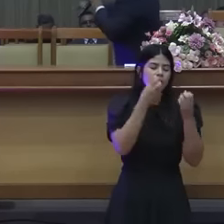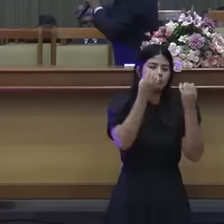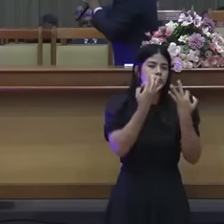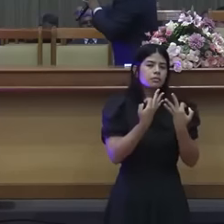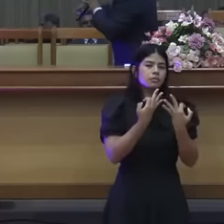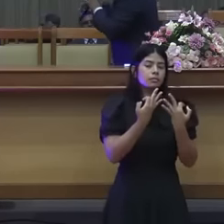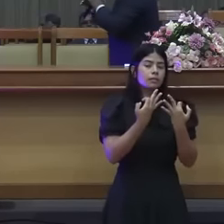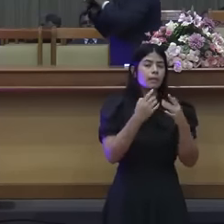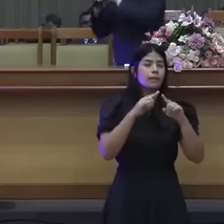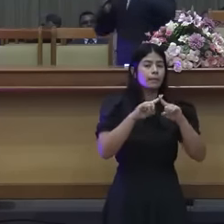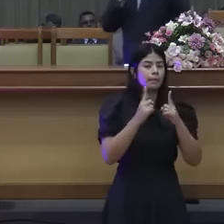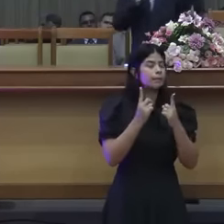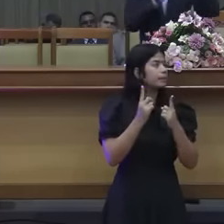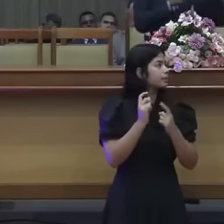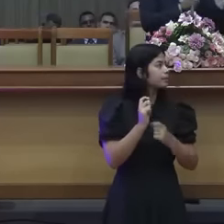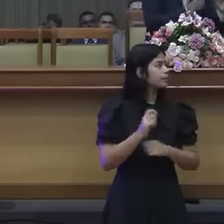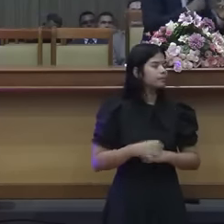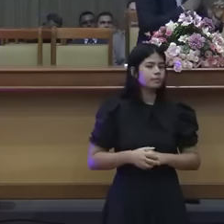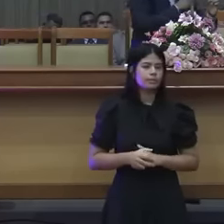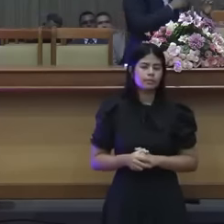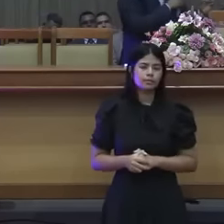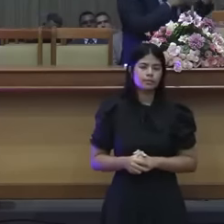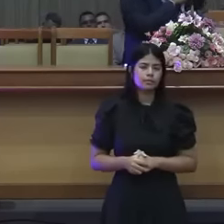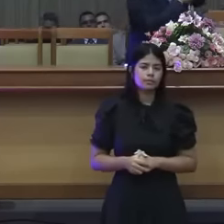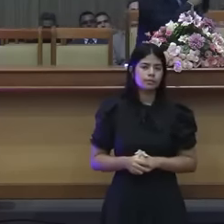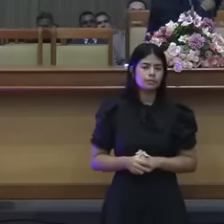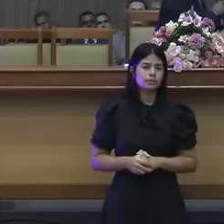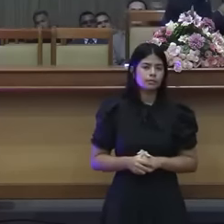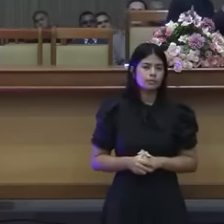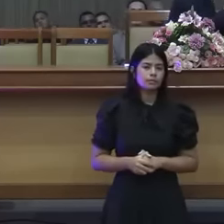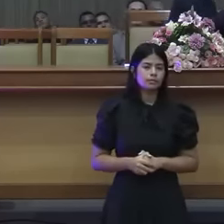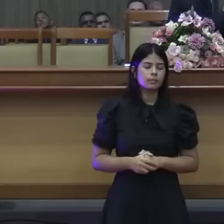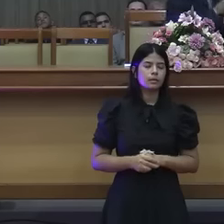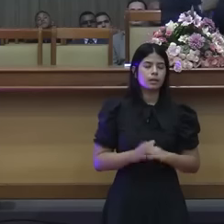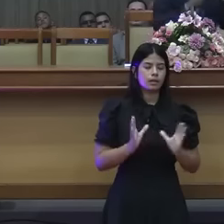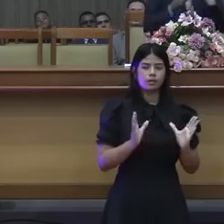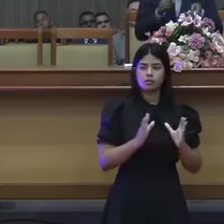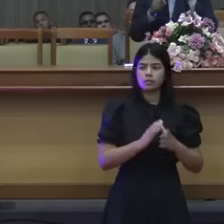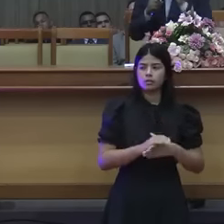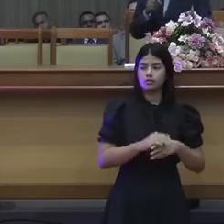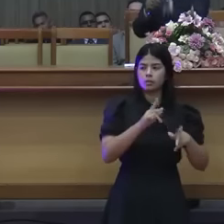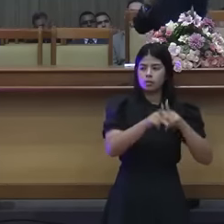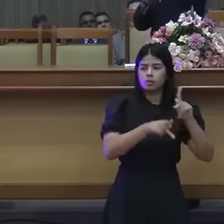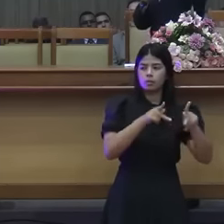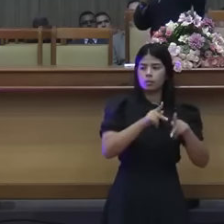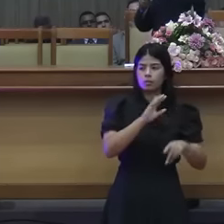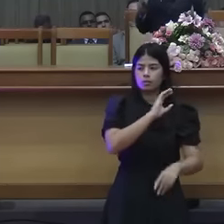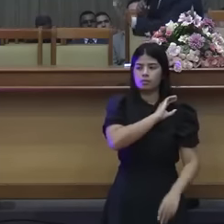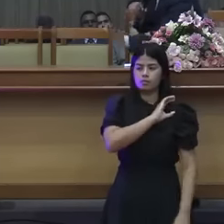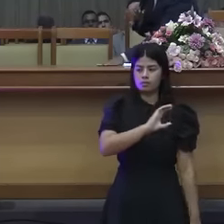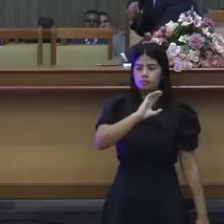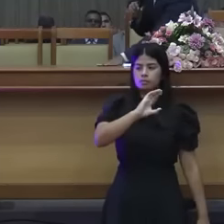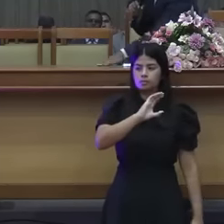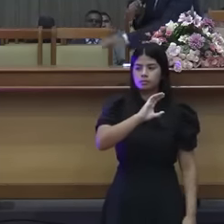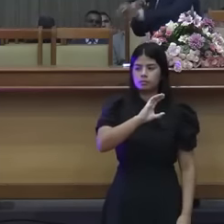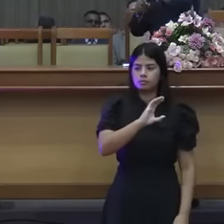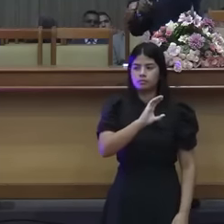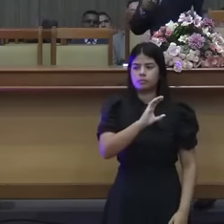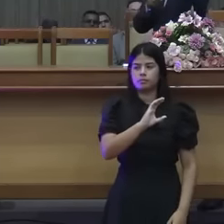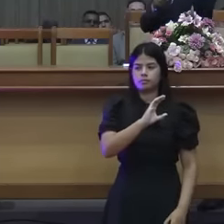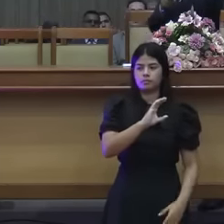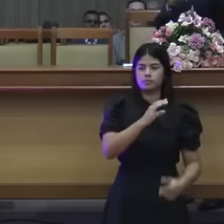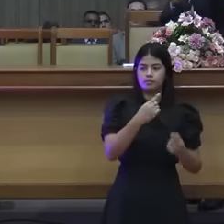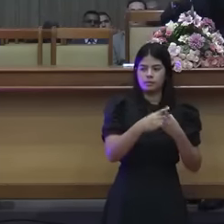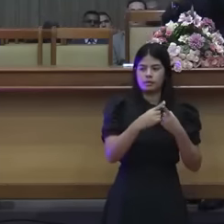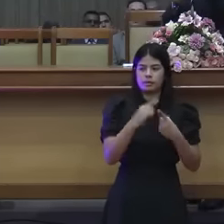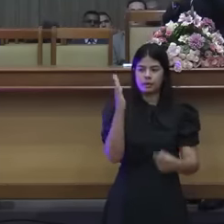cananeus porque eles são imorais, perversos e pecaminosos. E eu não